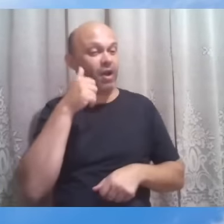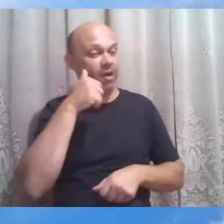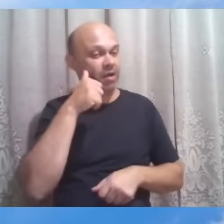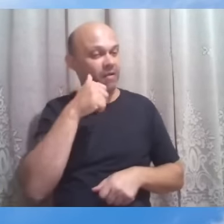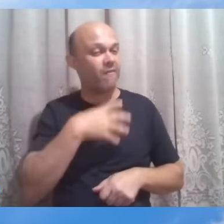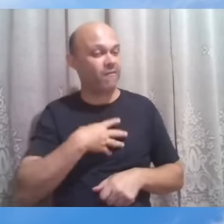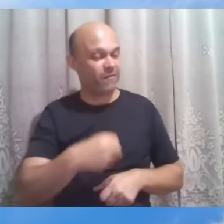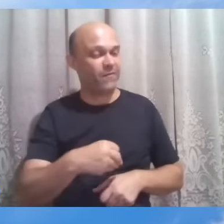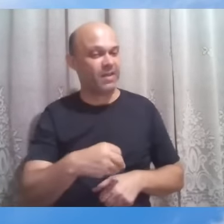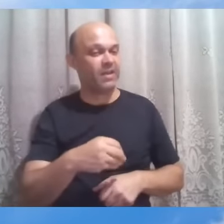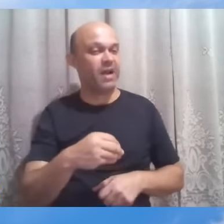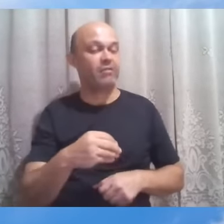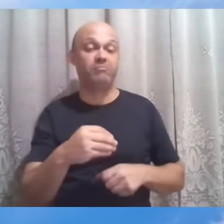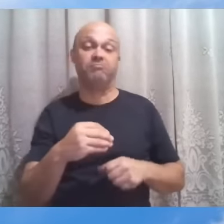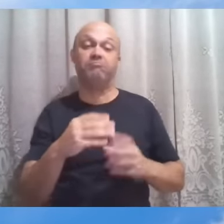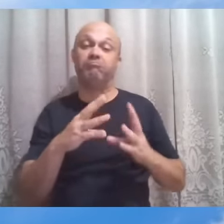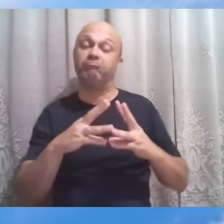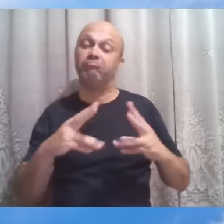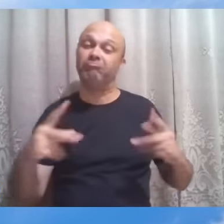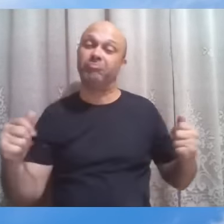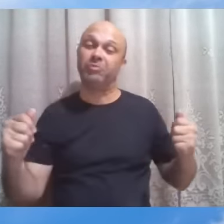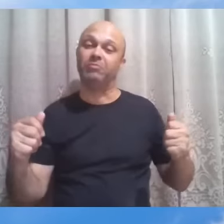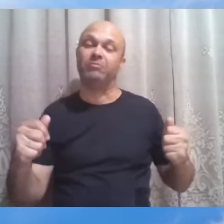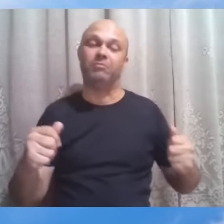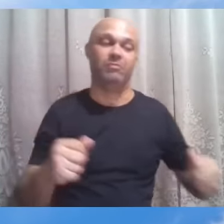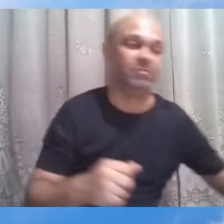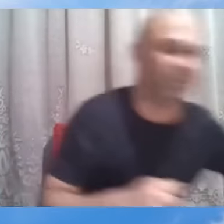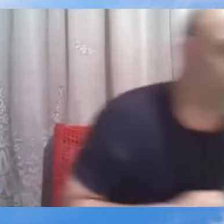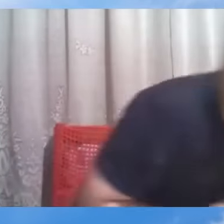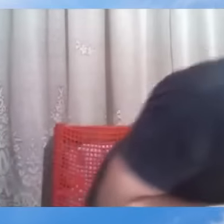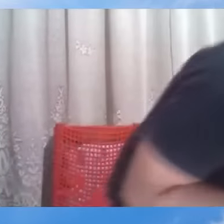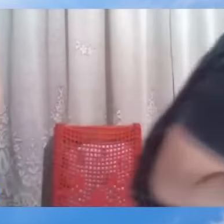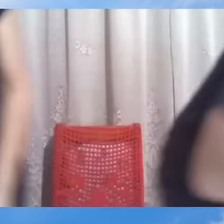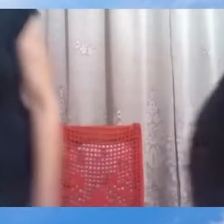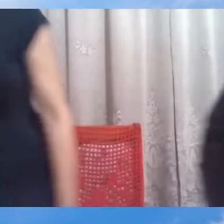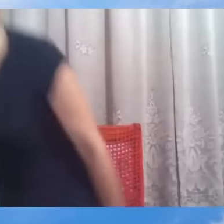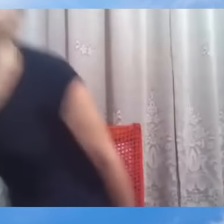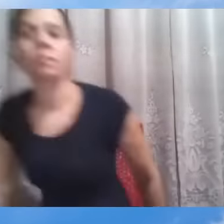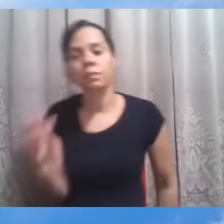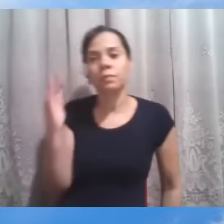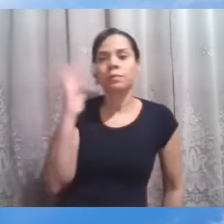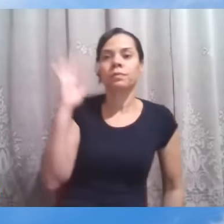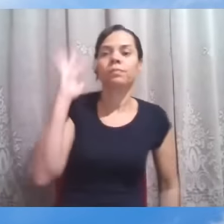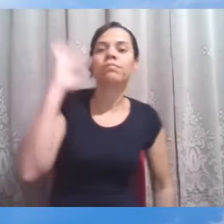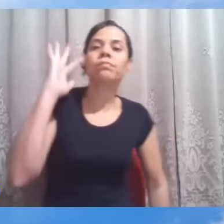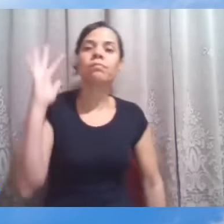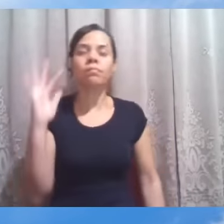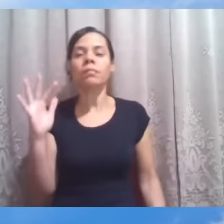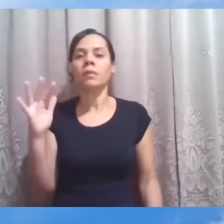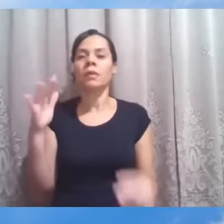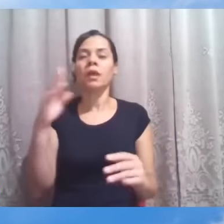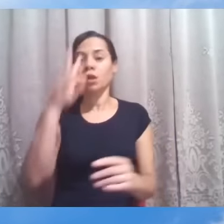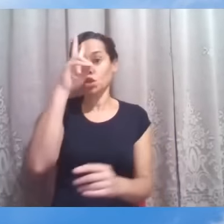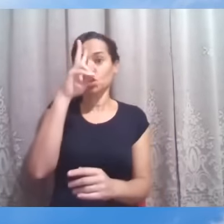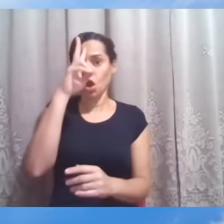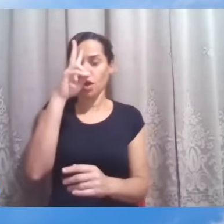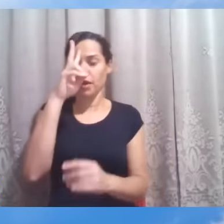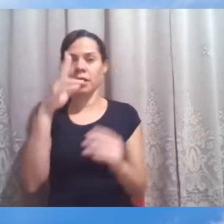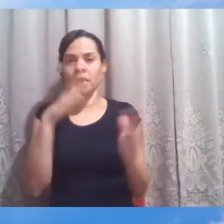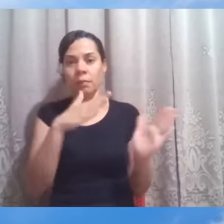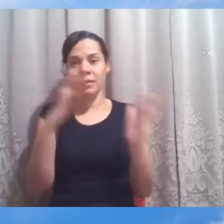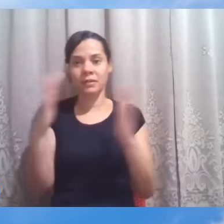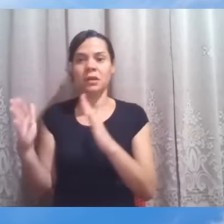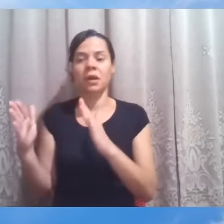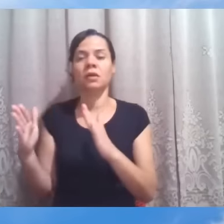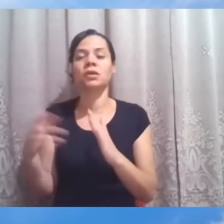passagem. E, naturalmente, que mais do que uma análise puramente histórica da passagem, nós